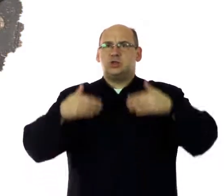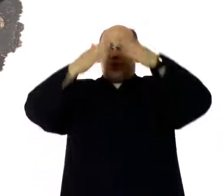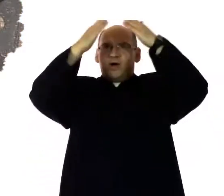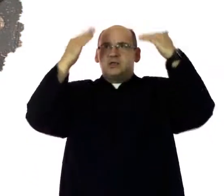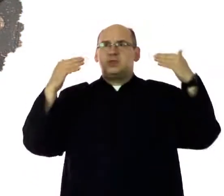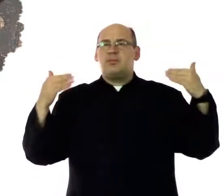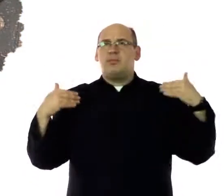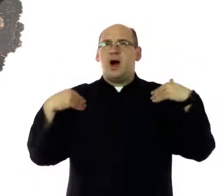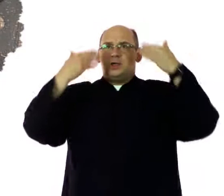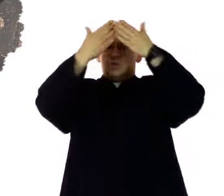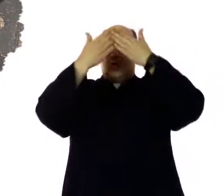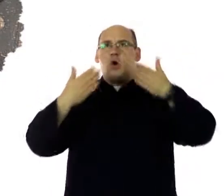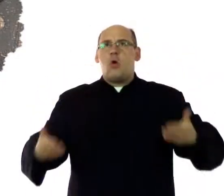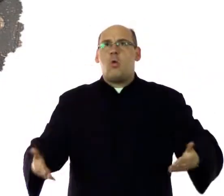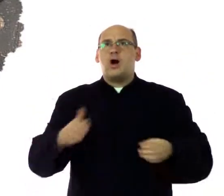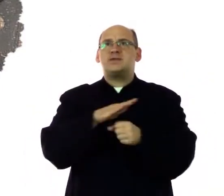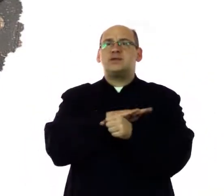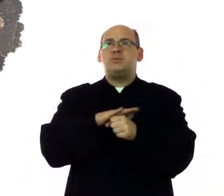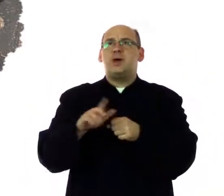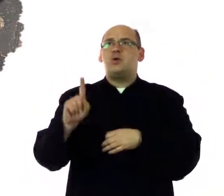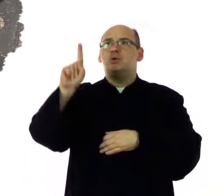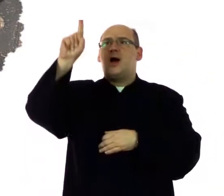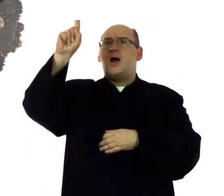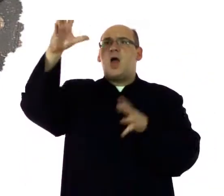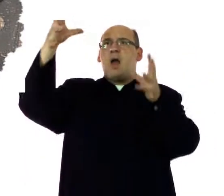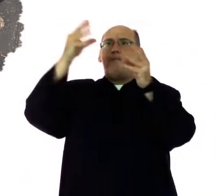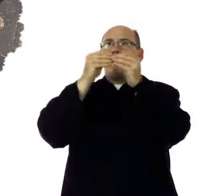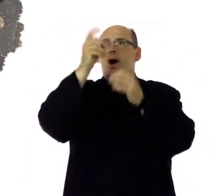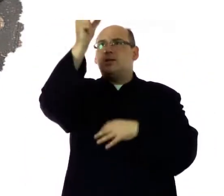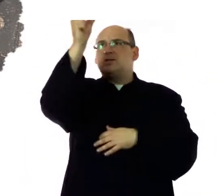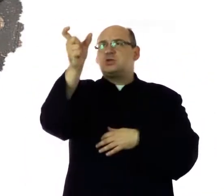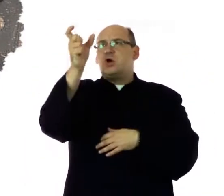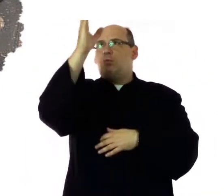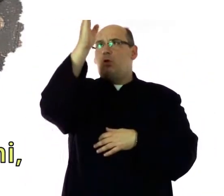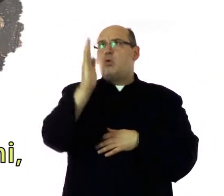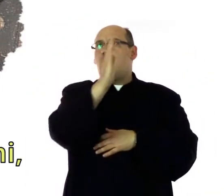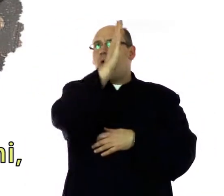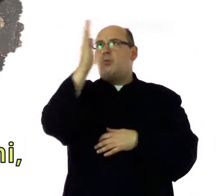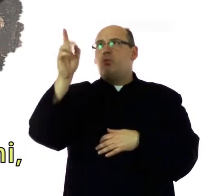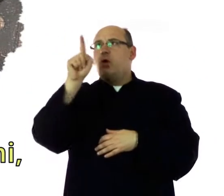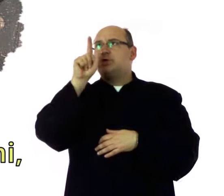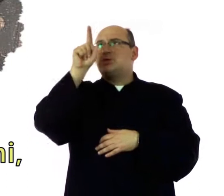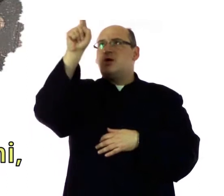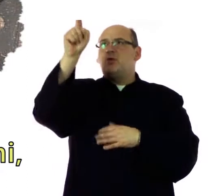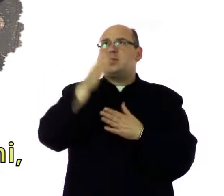Zdrowaś Mario, łaski pełna, Pan z Tobą,